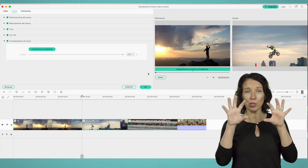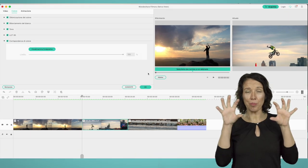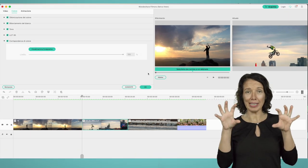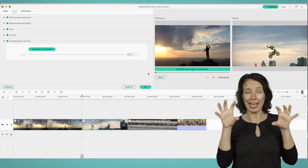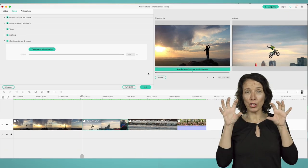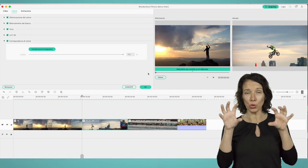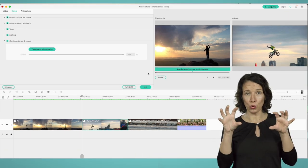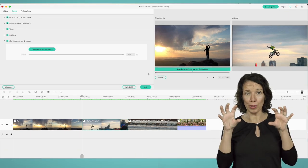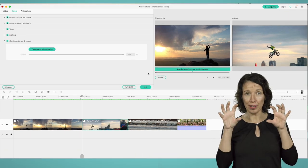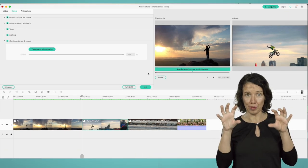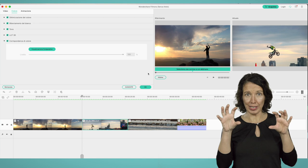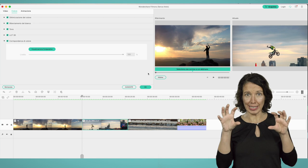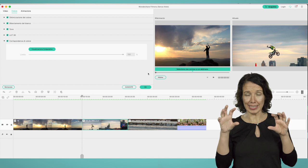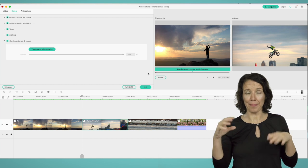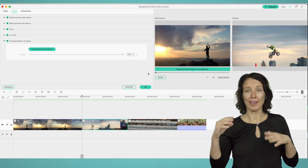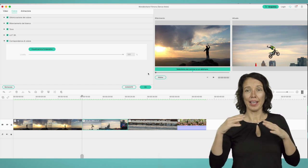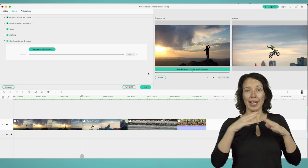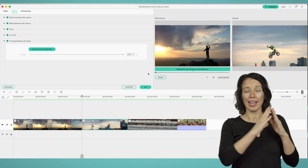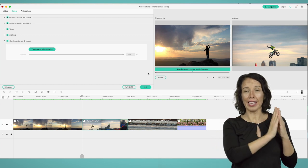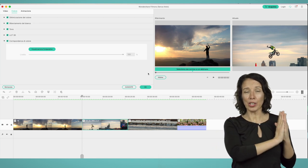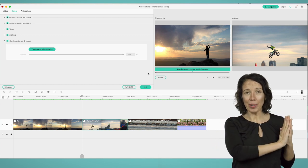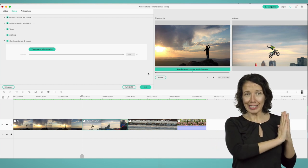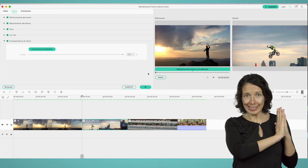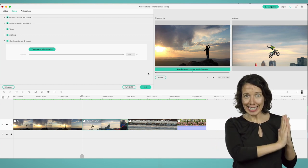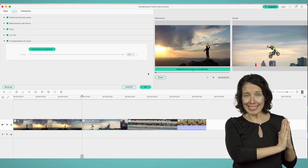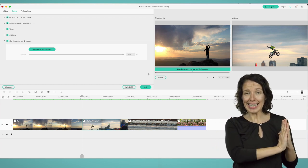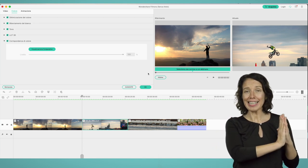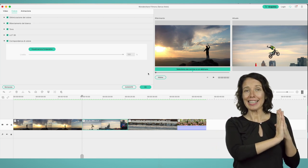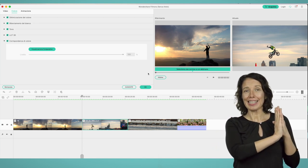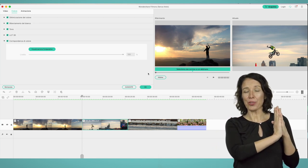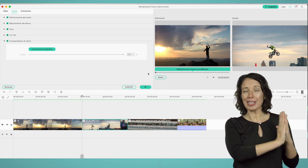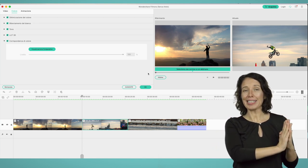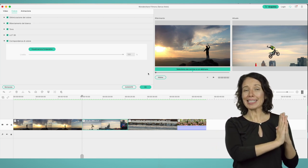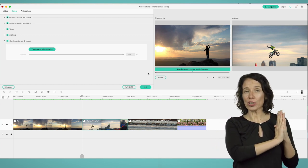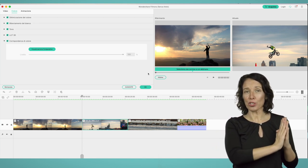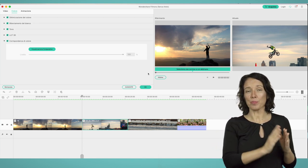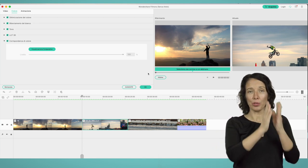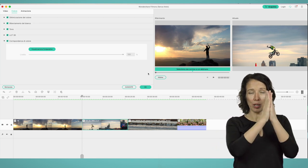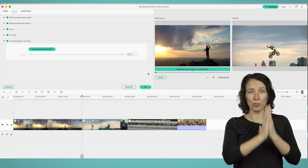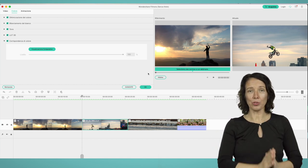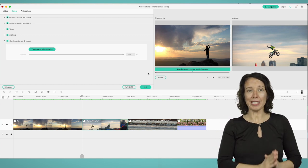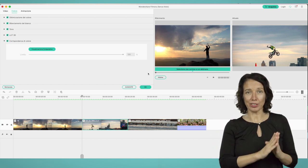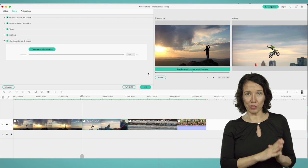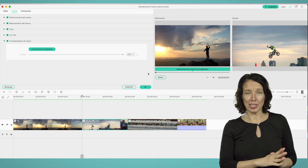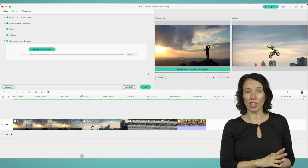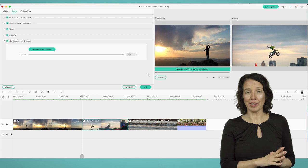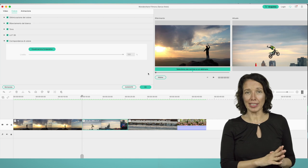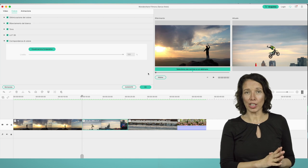compariranno due finestre. Quella di destra corrisponde al punto esatto dove si trova la linea